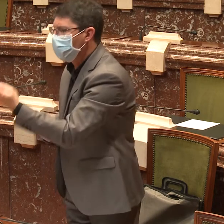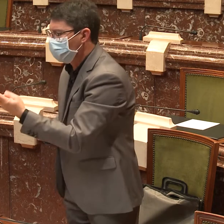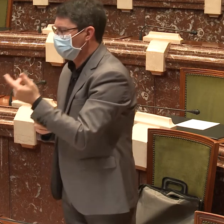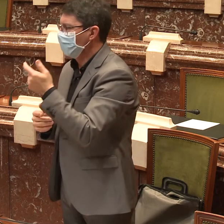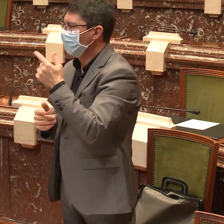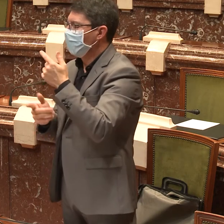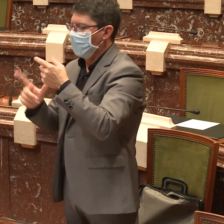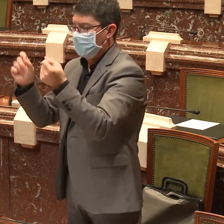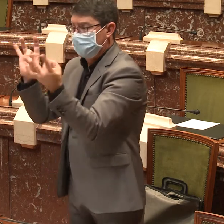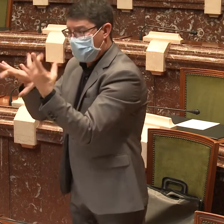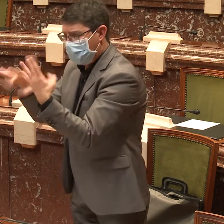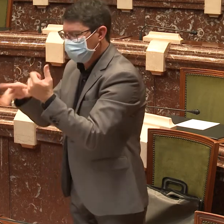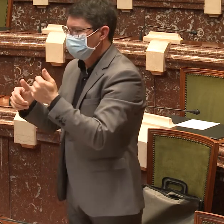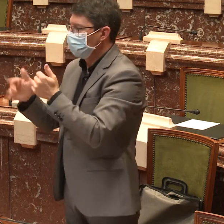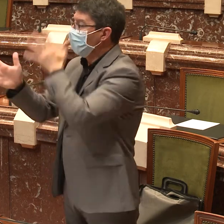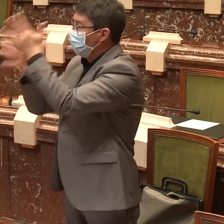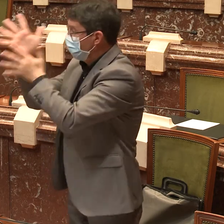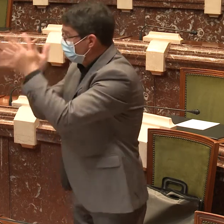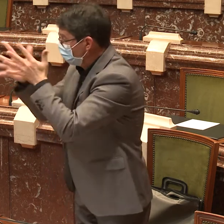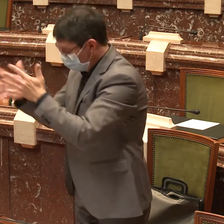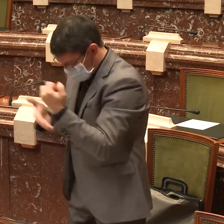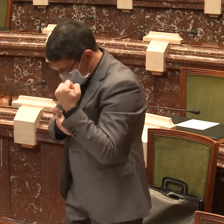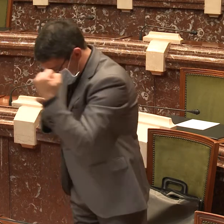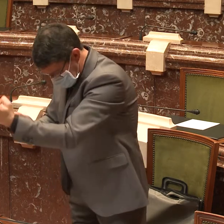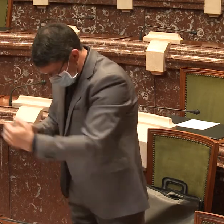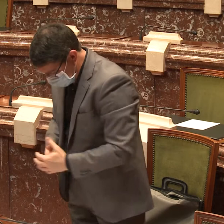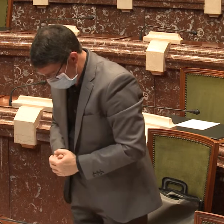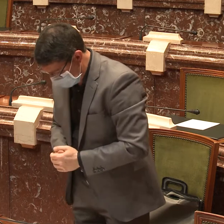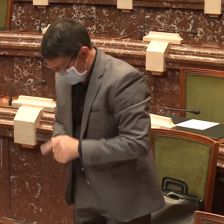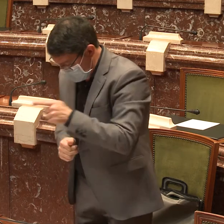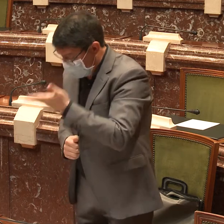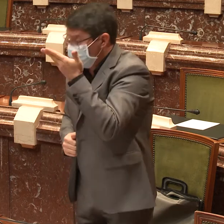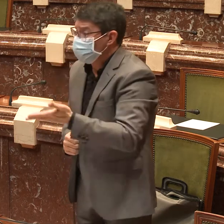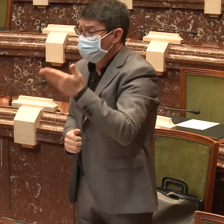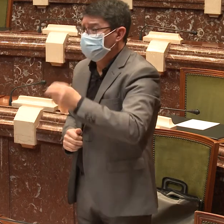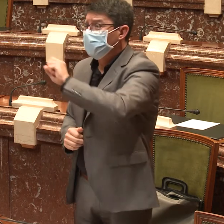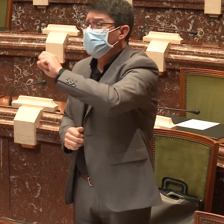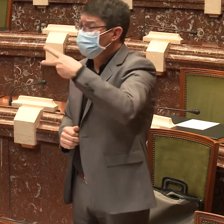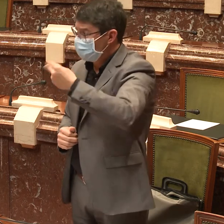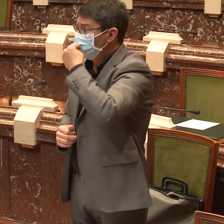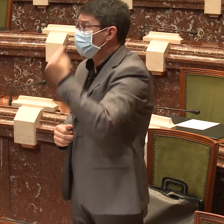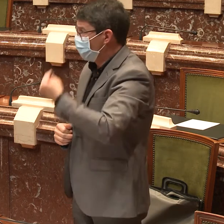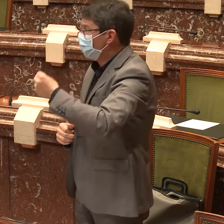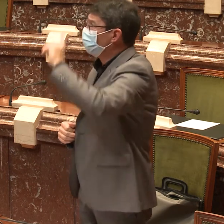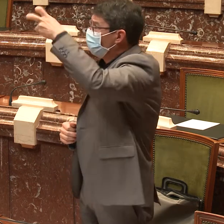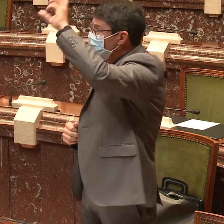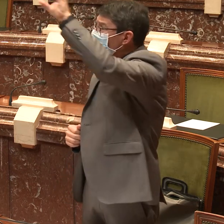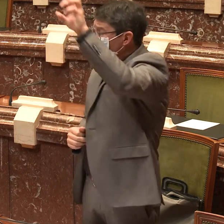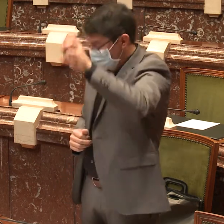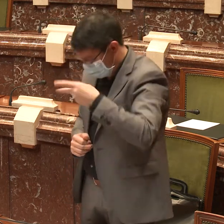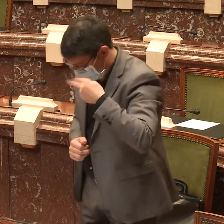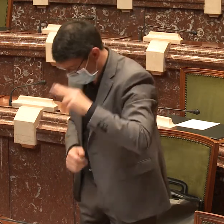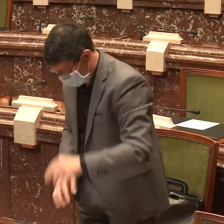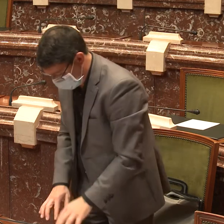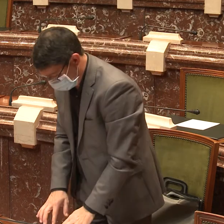interpretación a distancia, través del uso de las tecnologías de la información y comunicación, tanto para personas sordas asignantes como